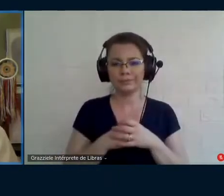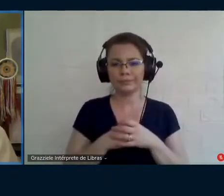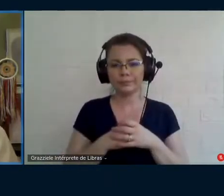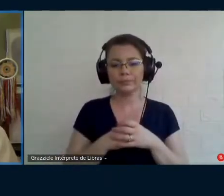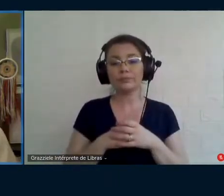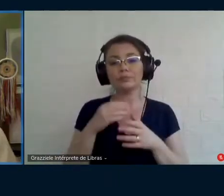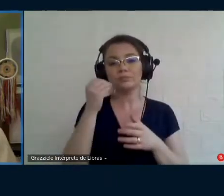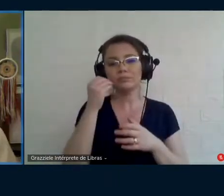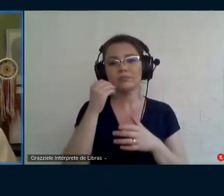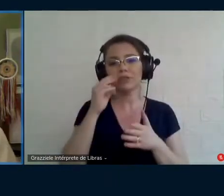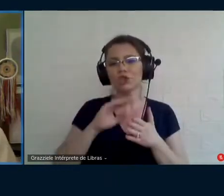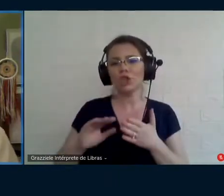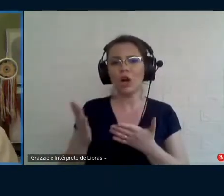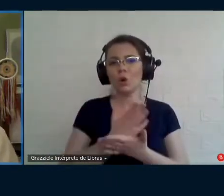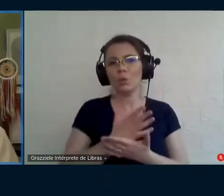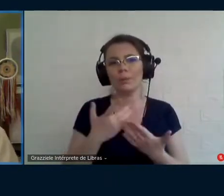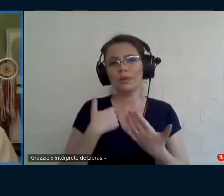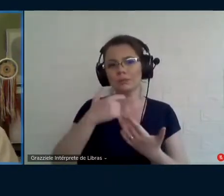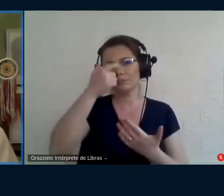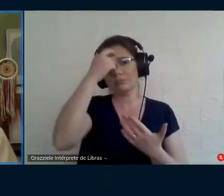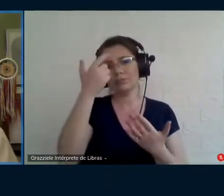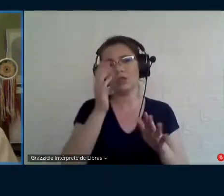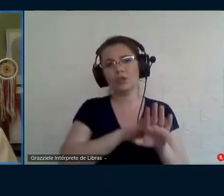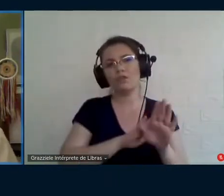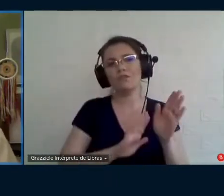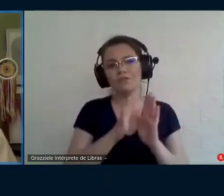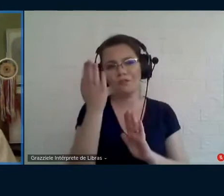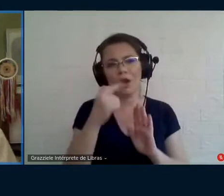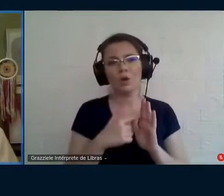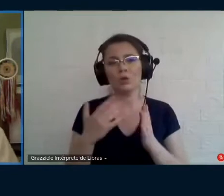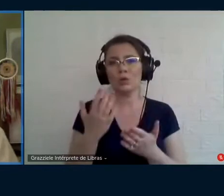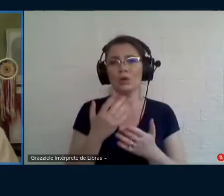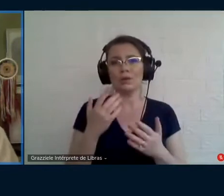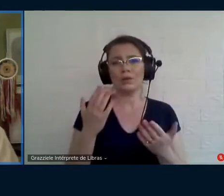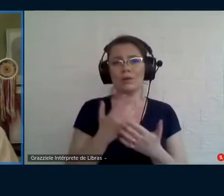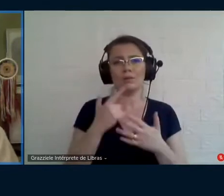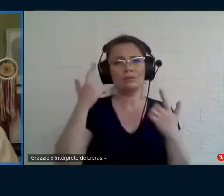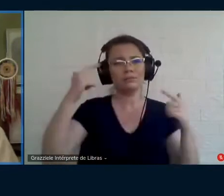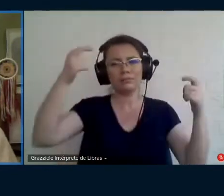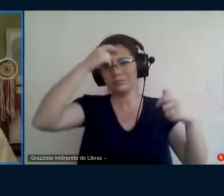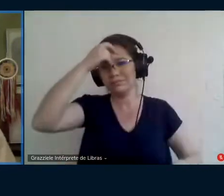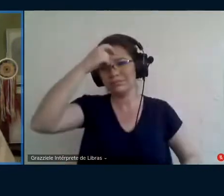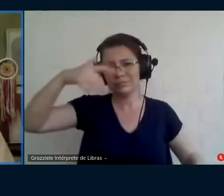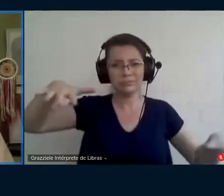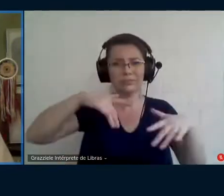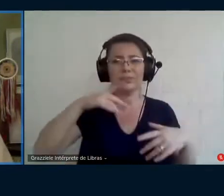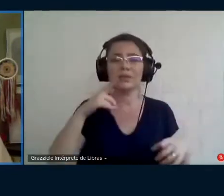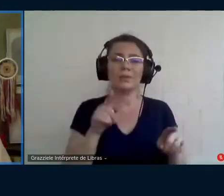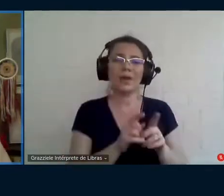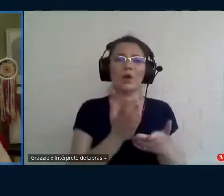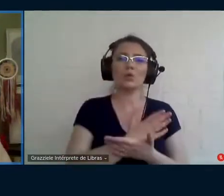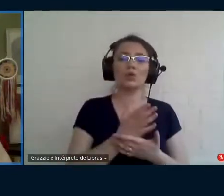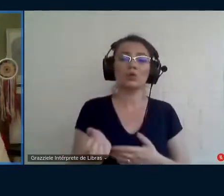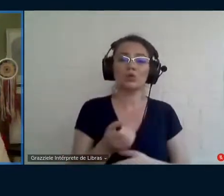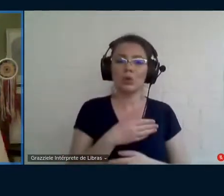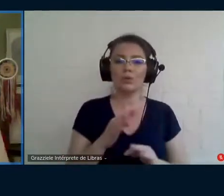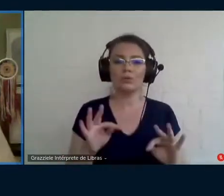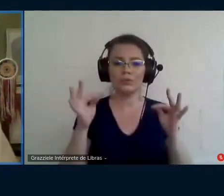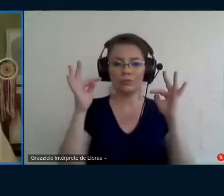importante super importante que o senso comum é muito forte que nas novas tecnologias também de